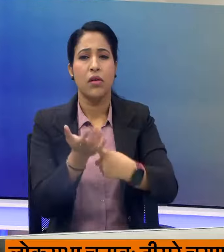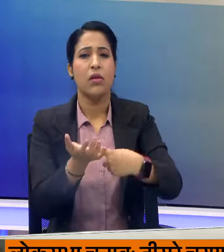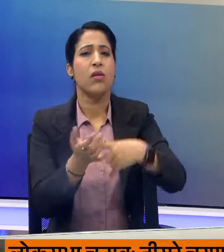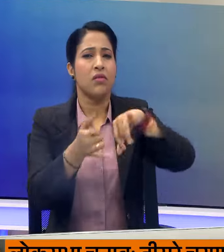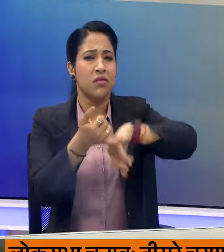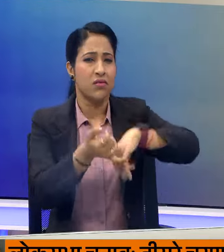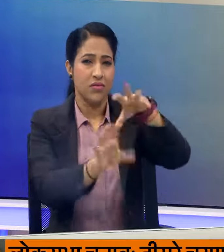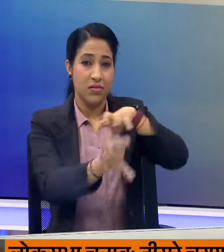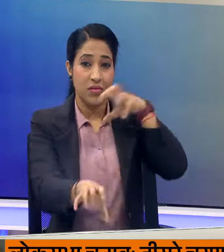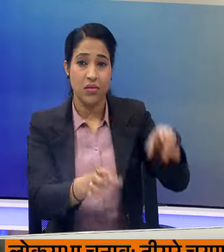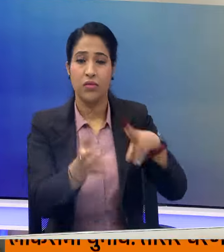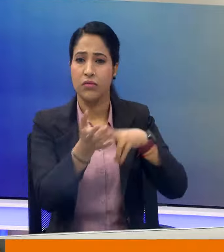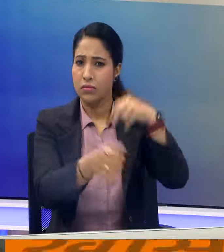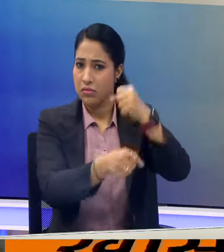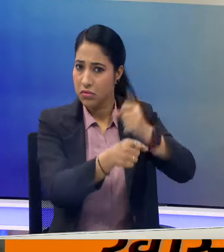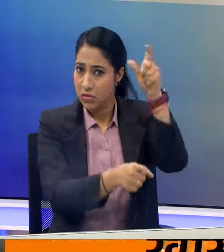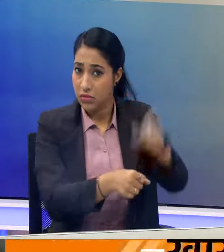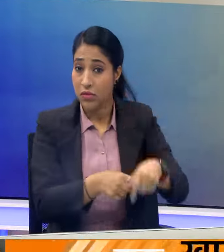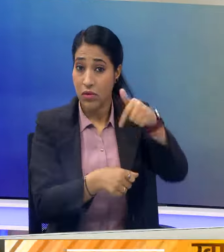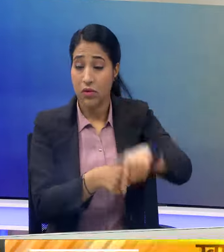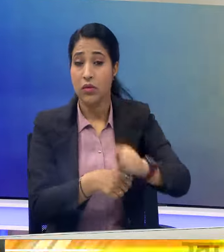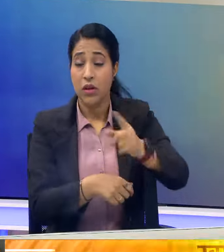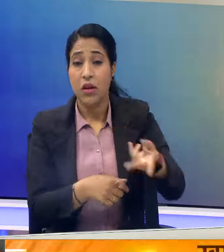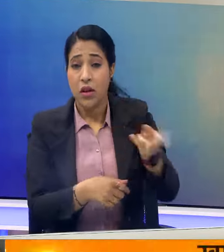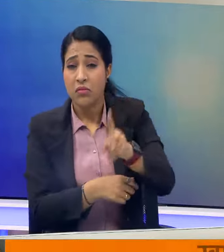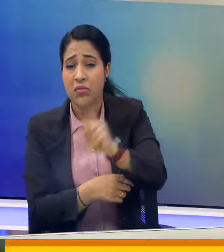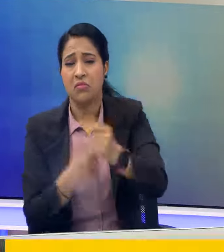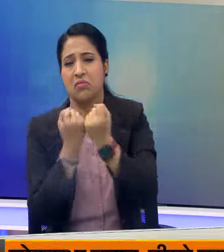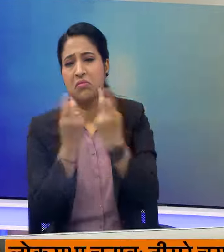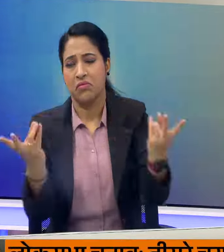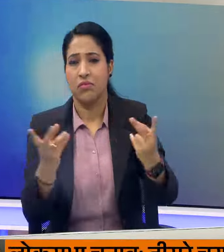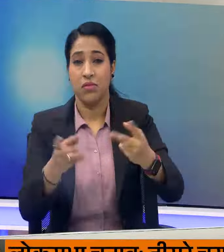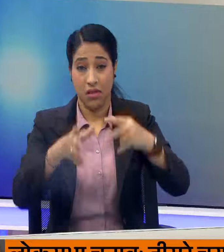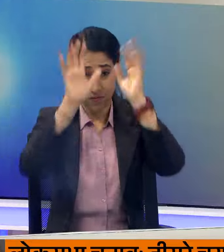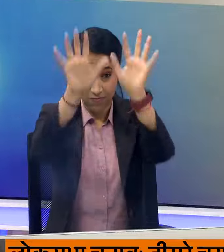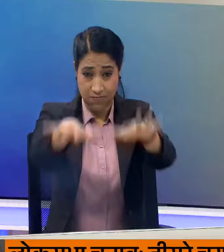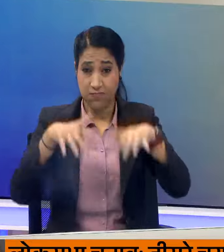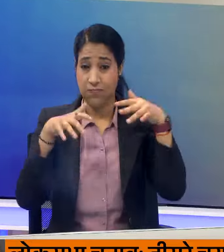और इंदिन गड़करी आज एक के बाद एक कई चुनावी रहलियां